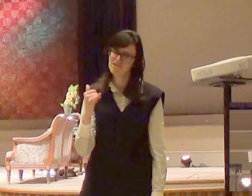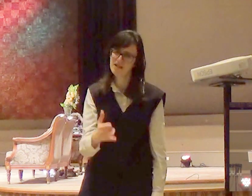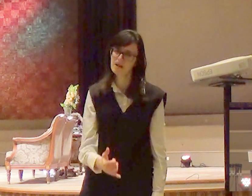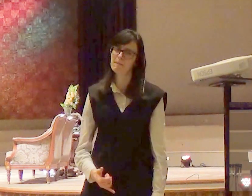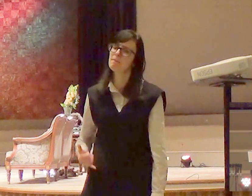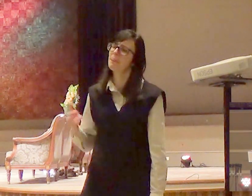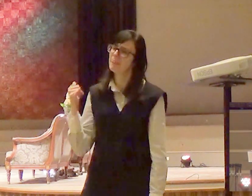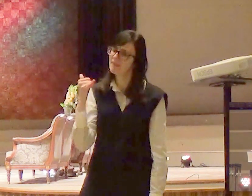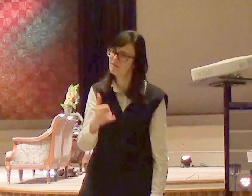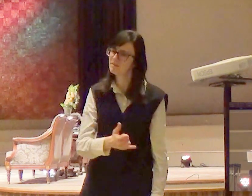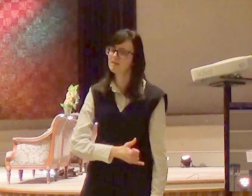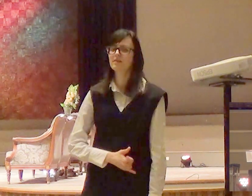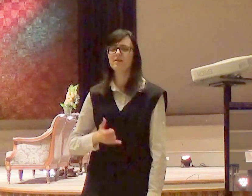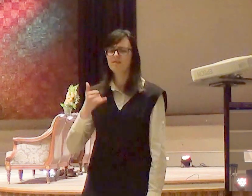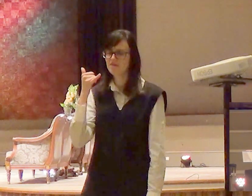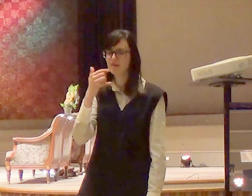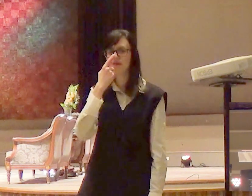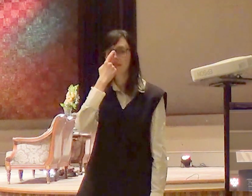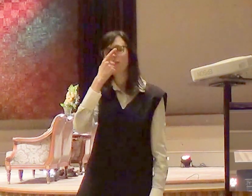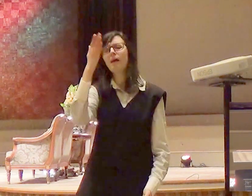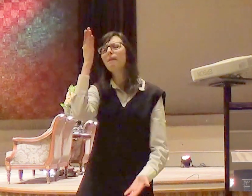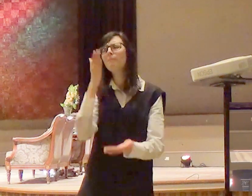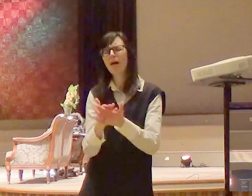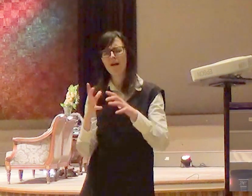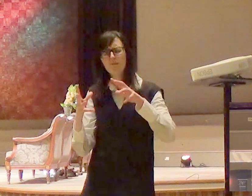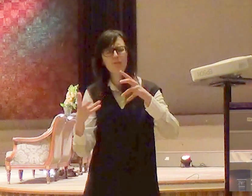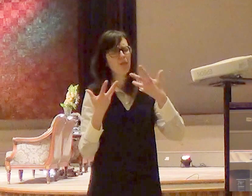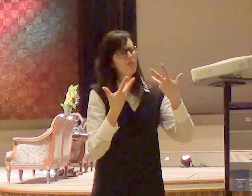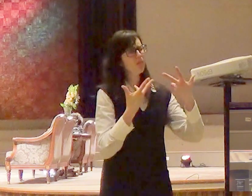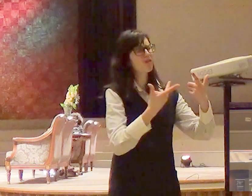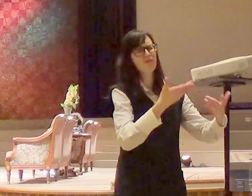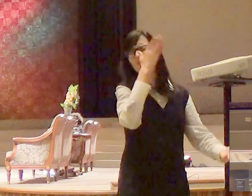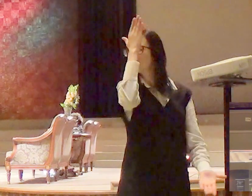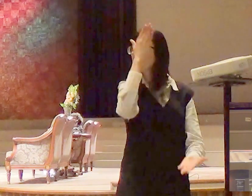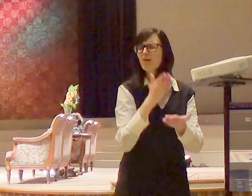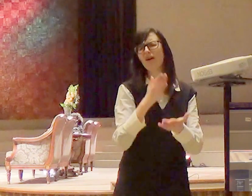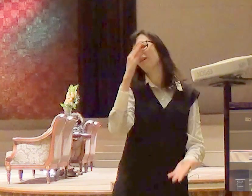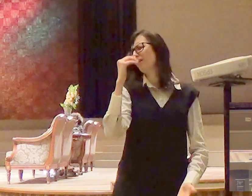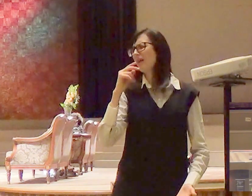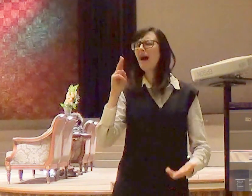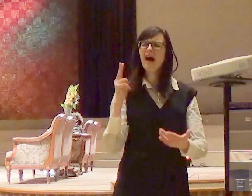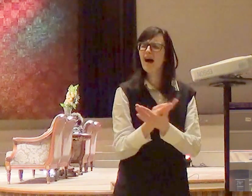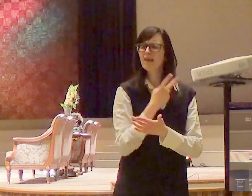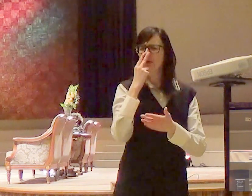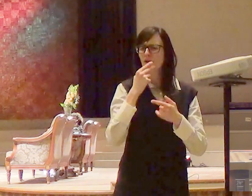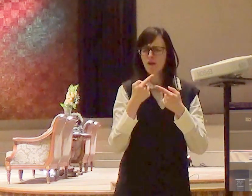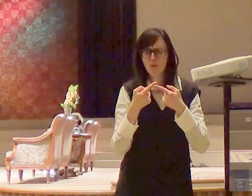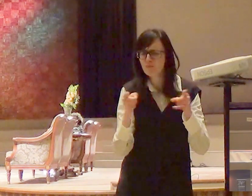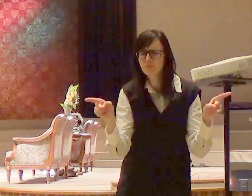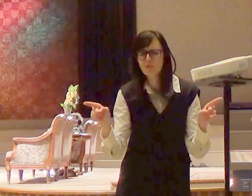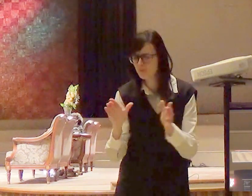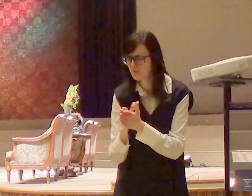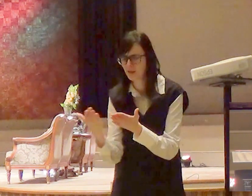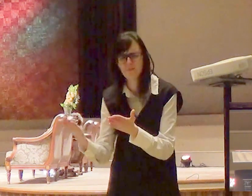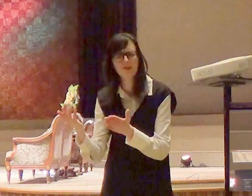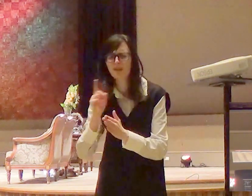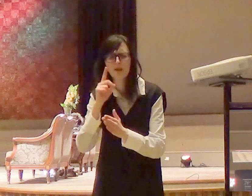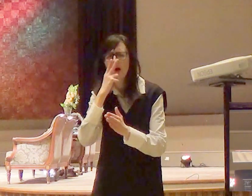larga algumas dessas filosofias que viraram o ideal da tua vida e abraça Jesus para ser o